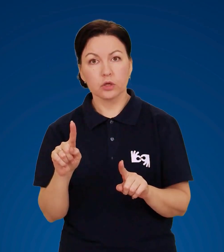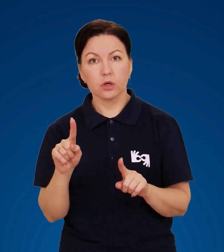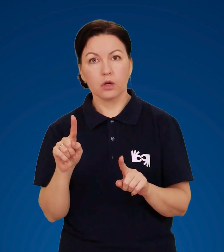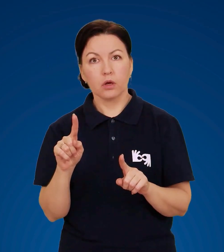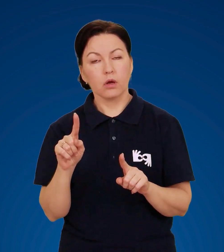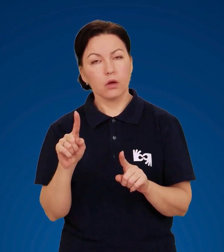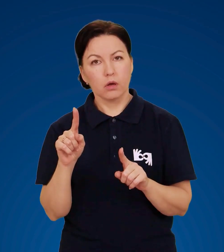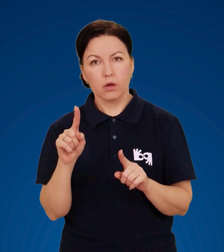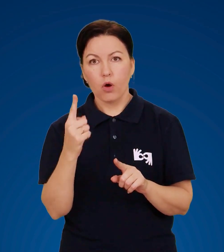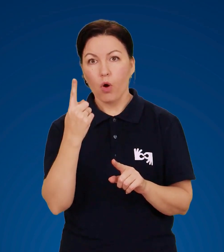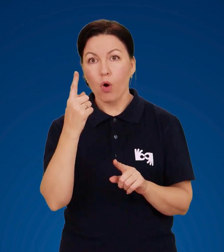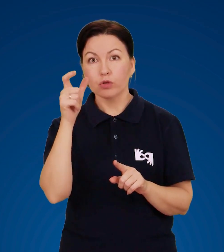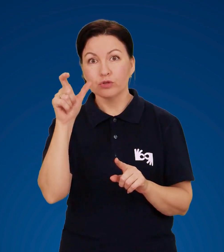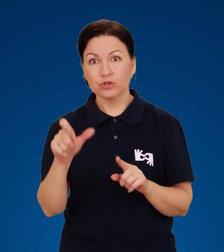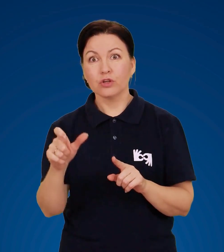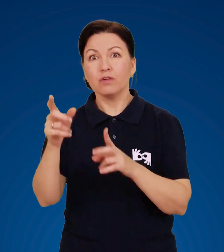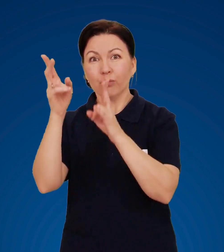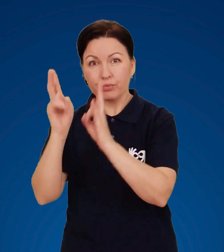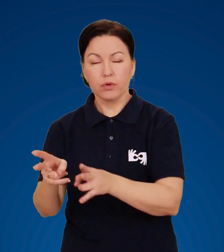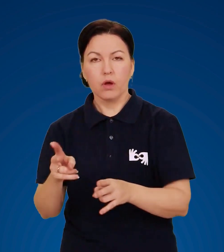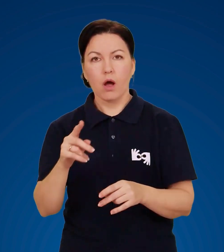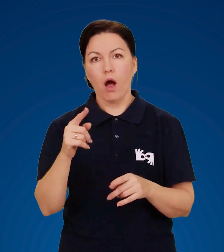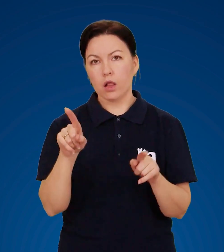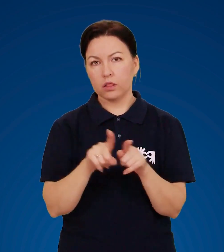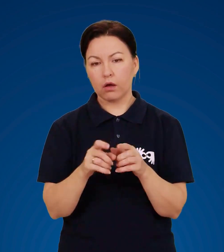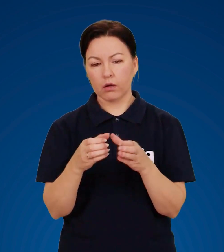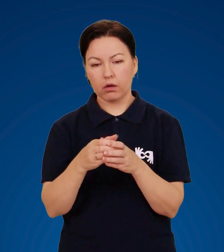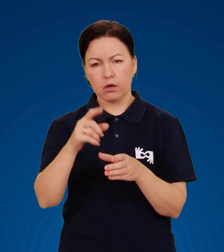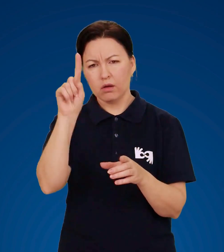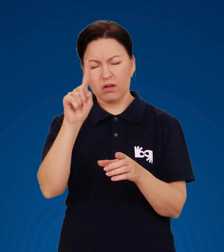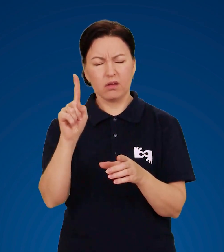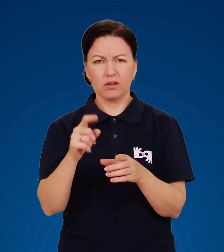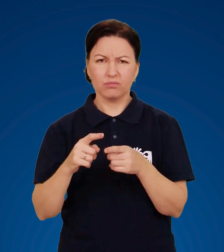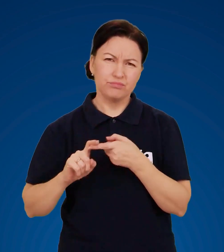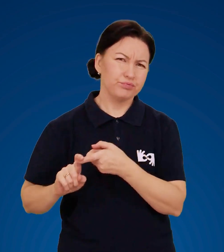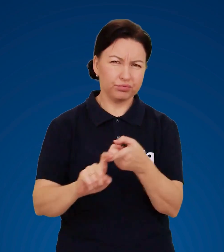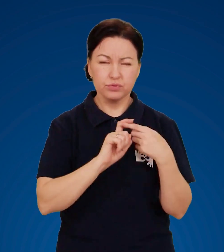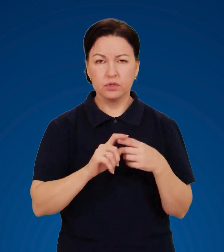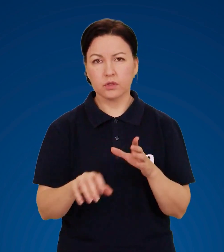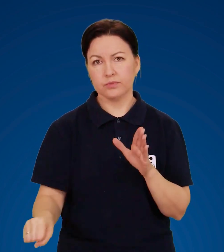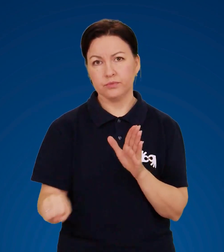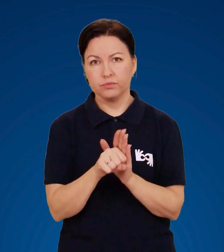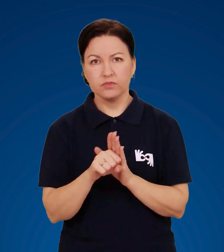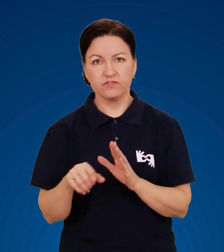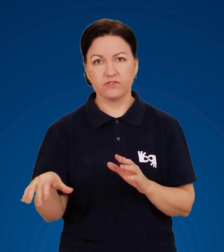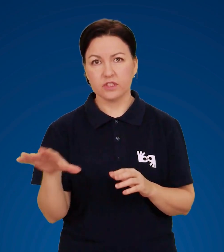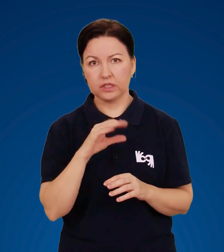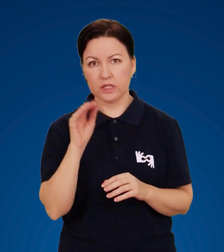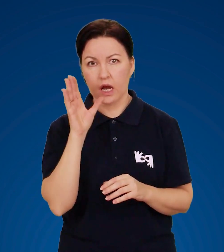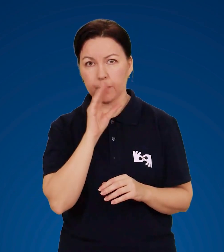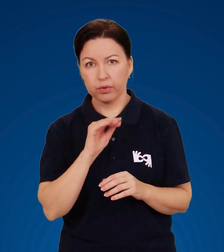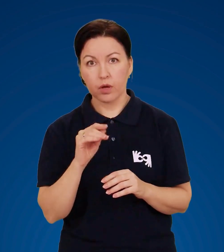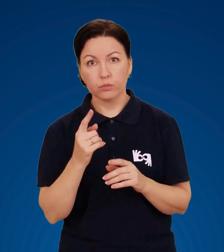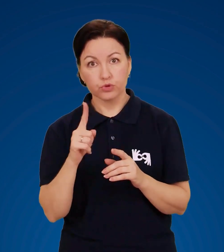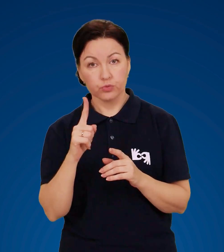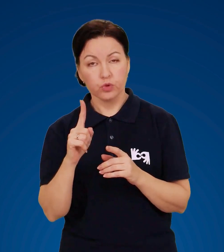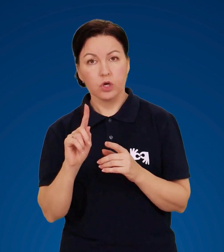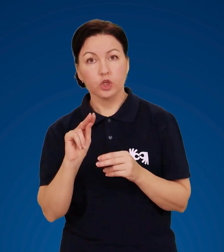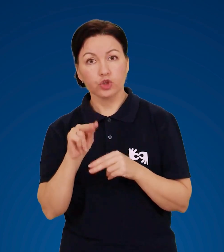блискавкою спричинить трагедію одному, а не всім, бо розряд перебігає через контакт